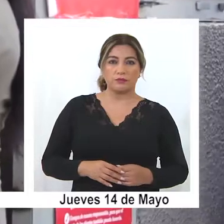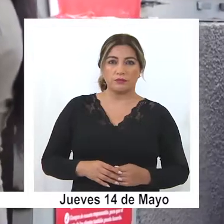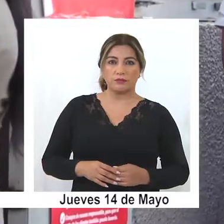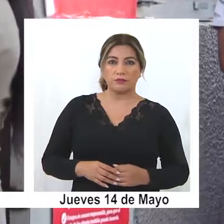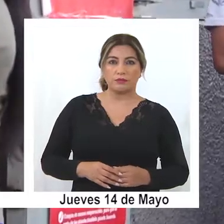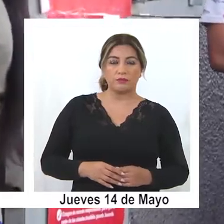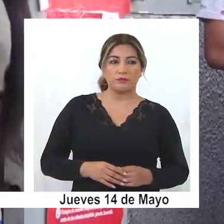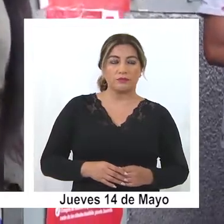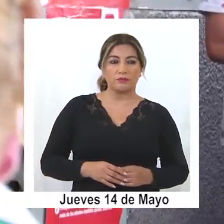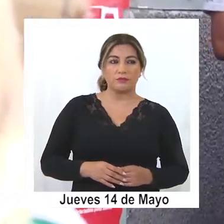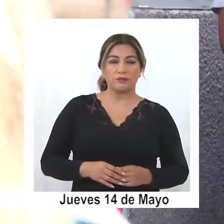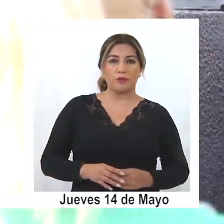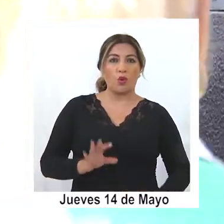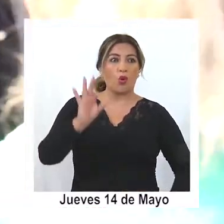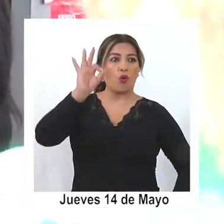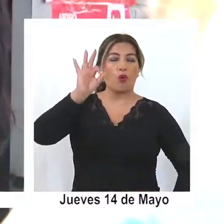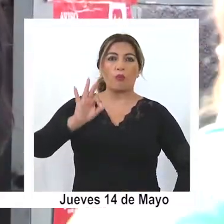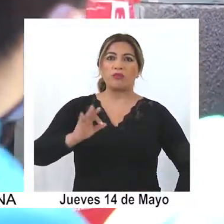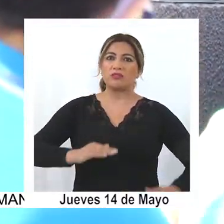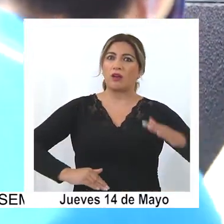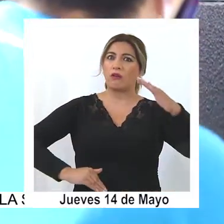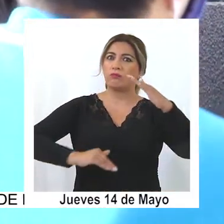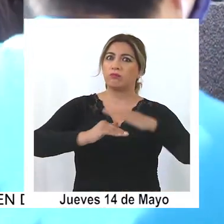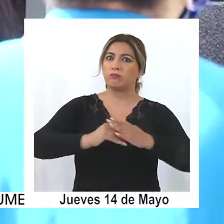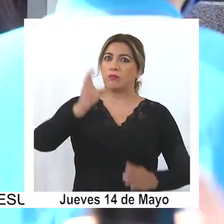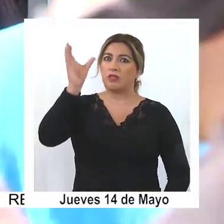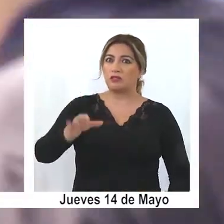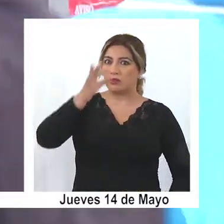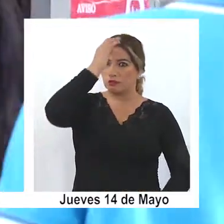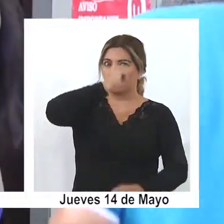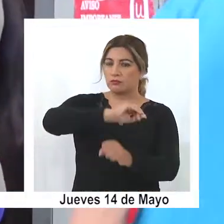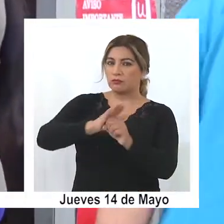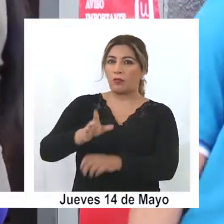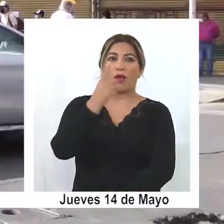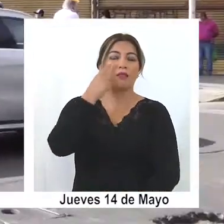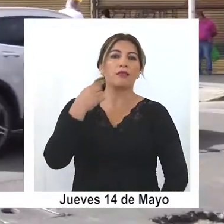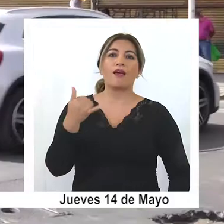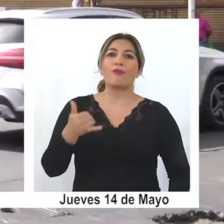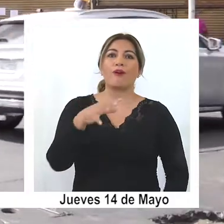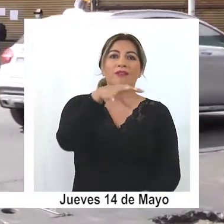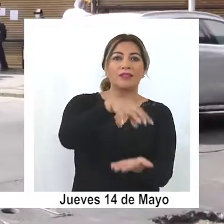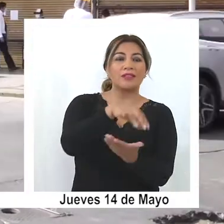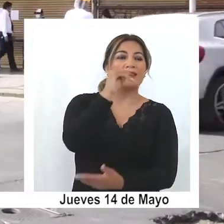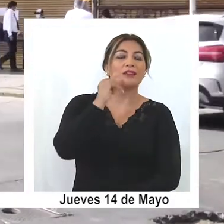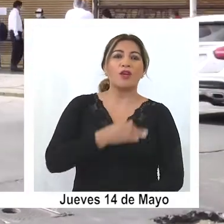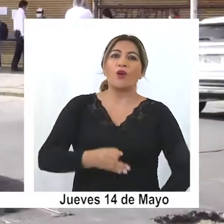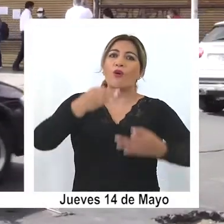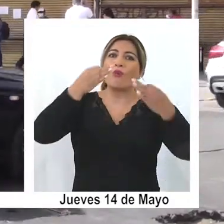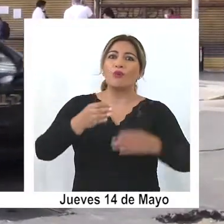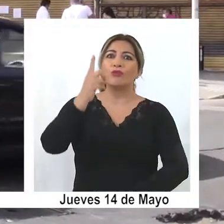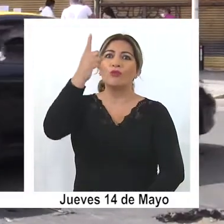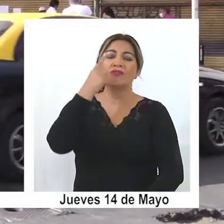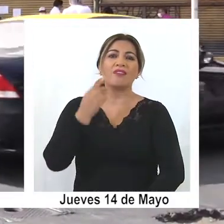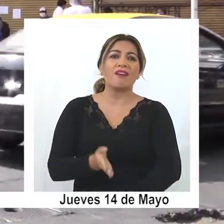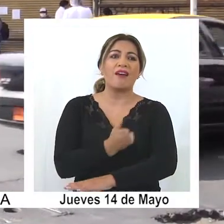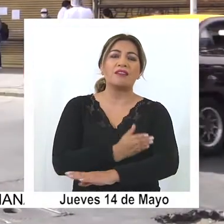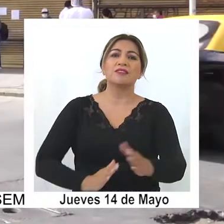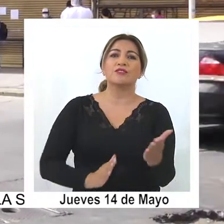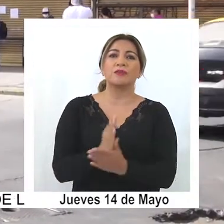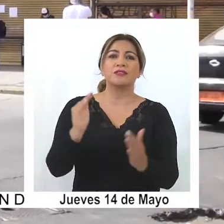Una cifra récord de contagiados exhibió este jueves en la región justo un día antes de entrar en cuarentena